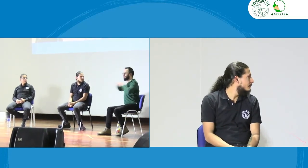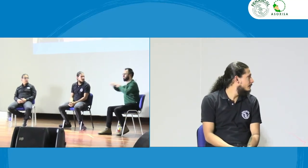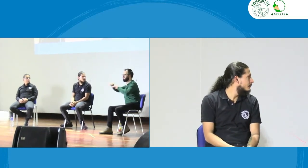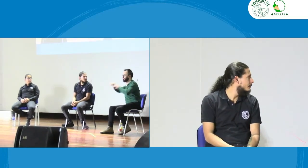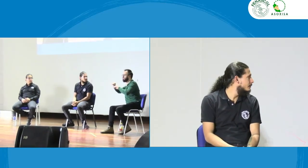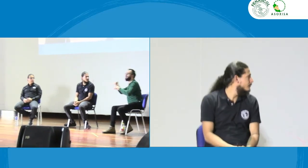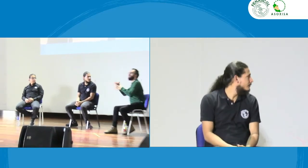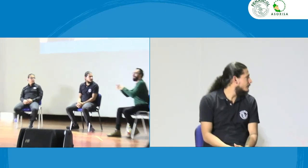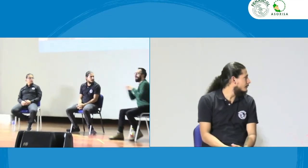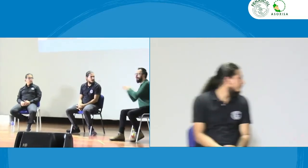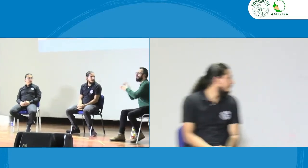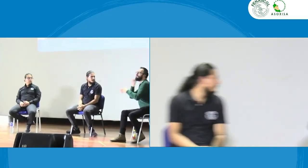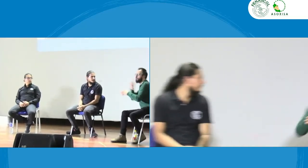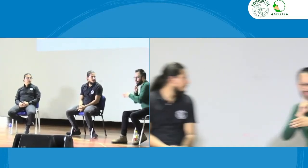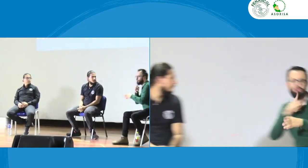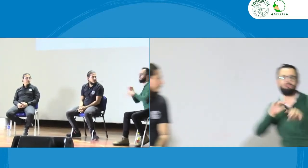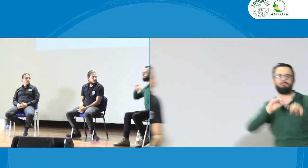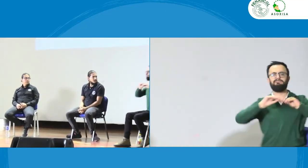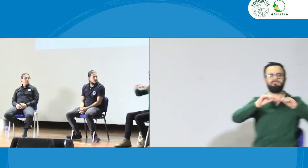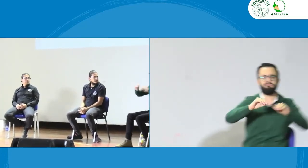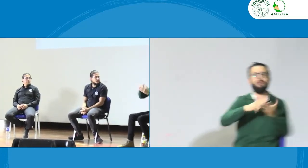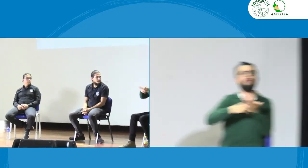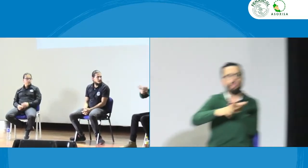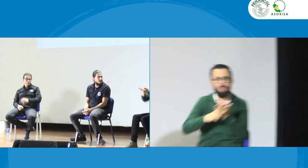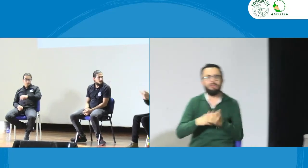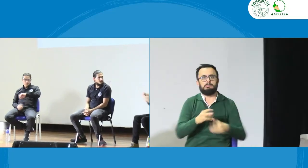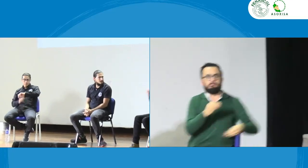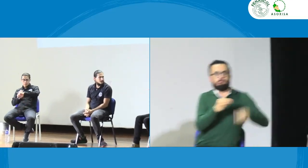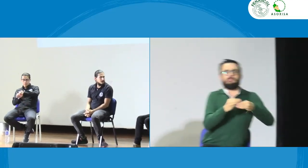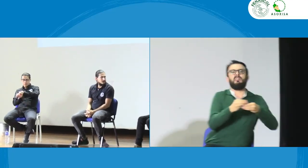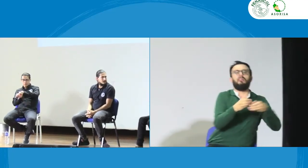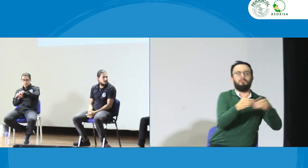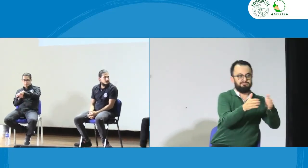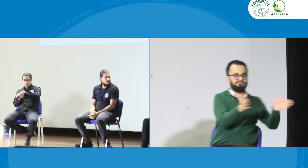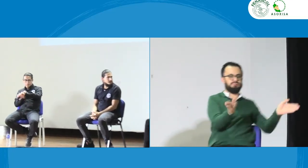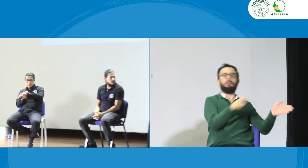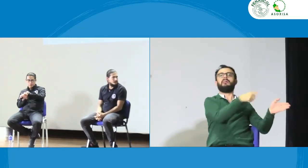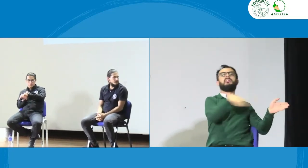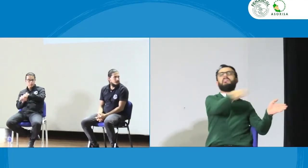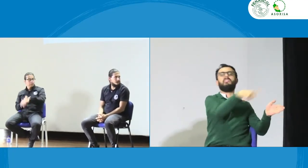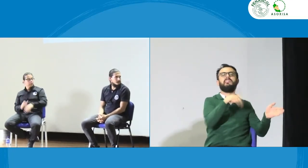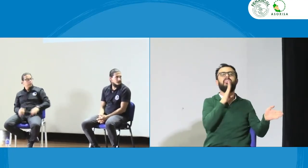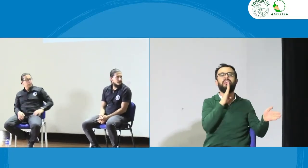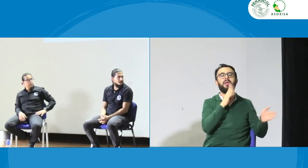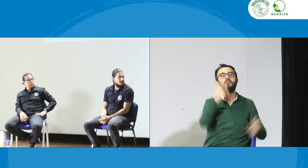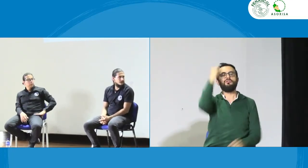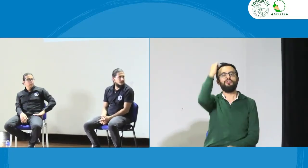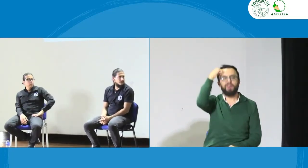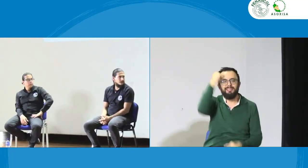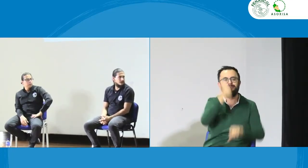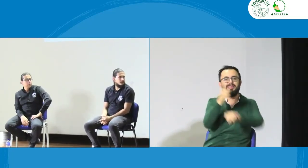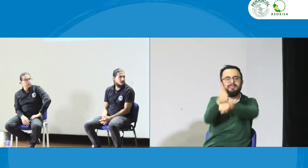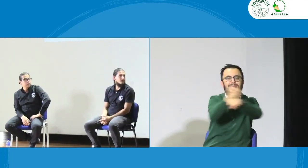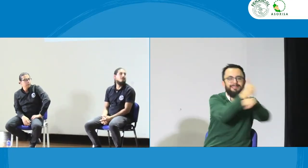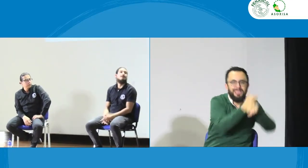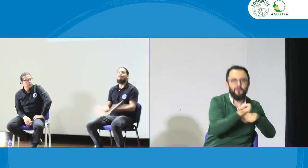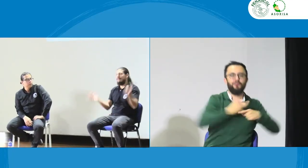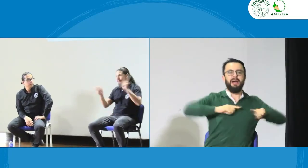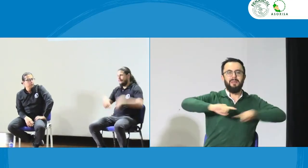y es que quisiera añadir algo más y también se trata de la formación a las personas sordas y también a los intérpretes y también